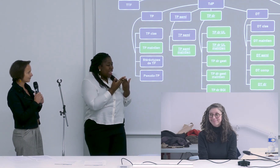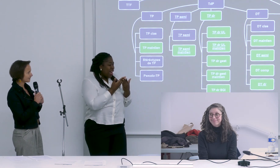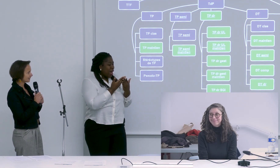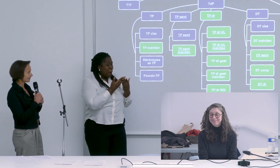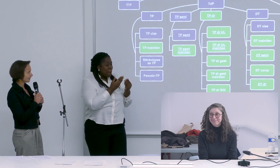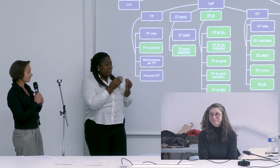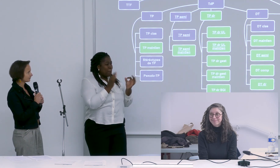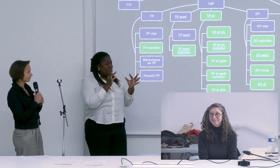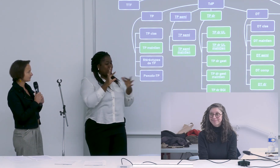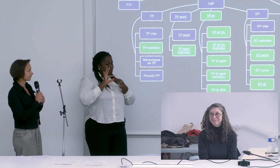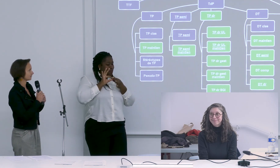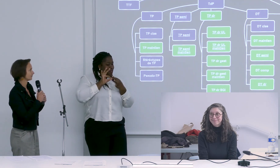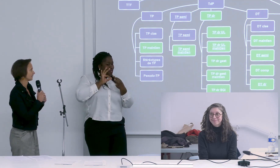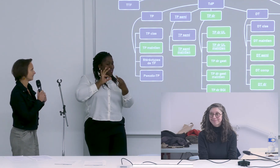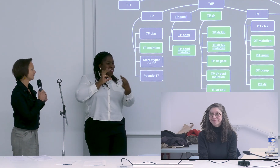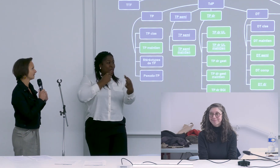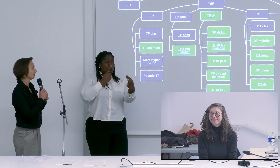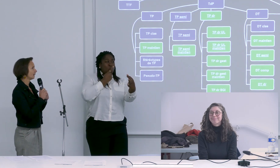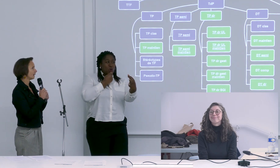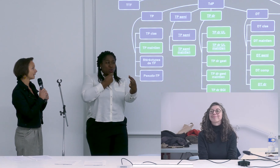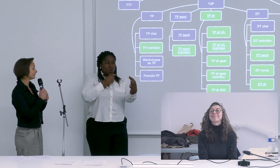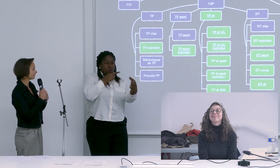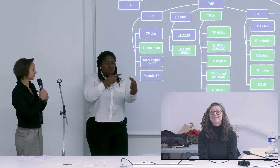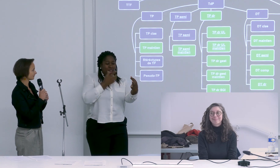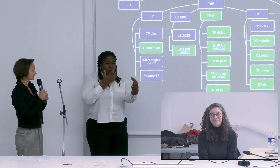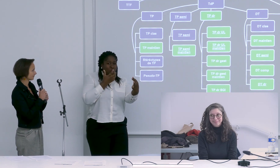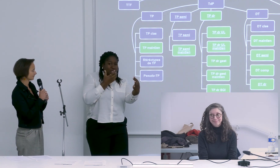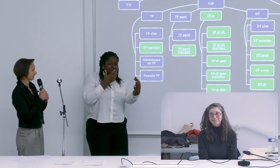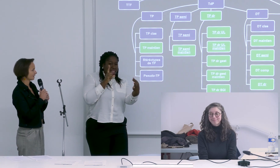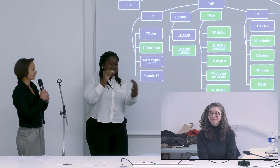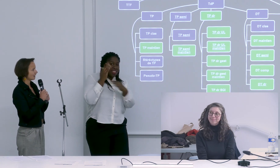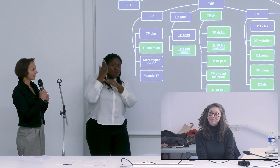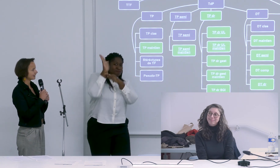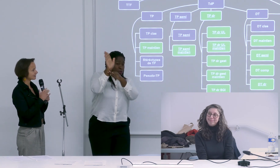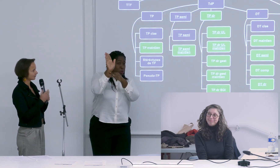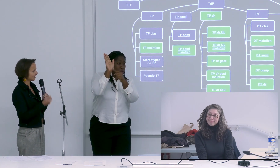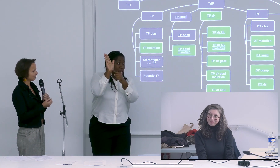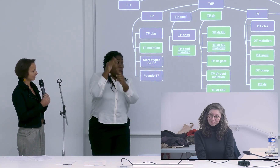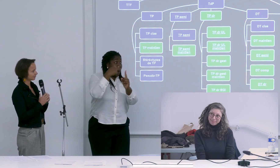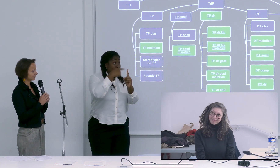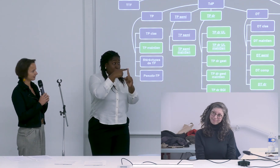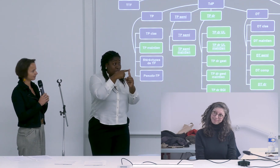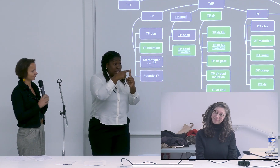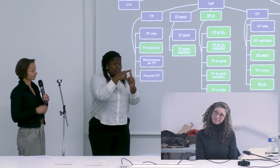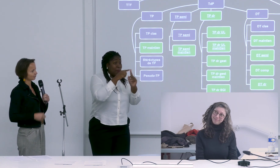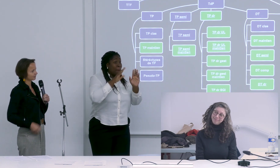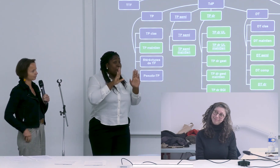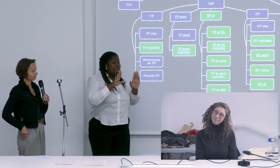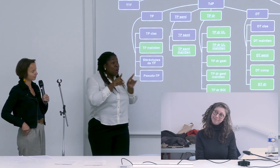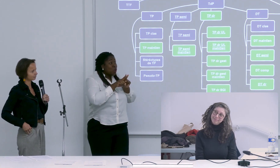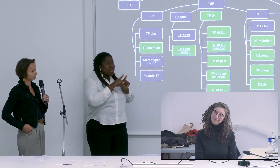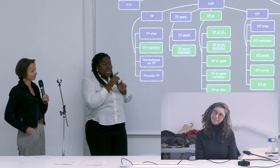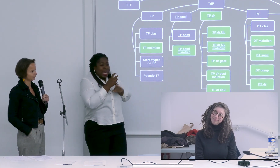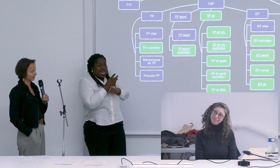peut-être j'allais dire un risque un risque qui apparaît aussi dans le